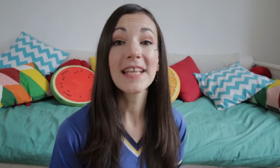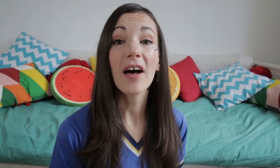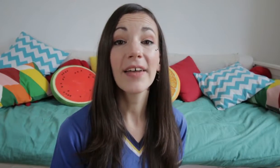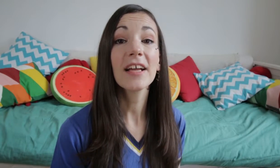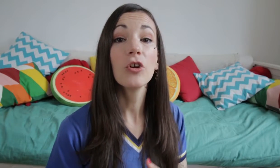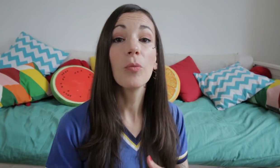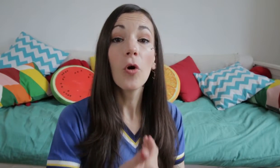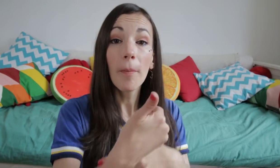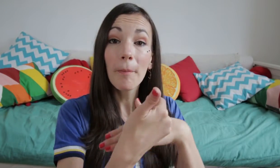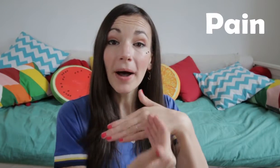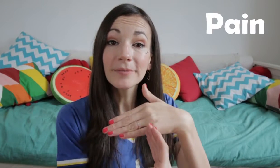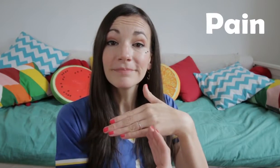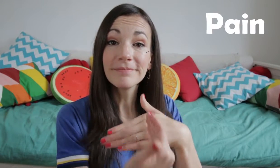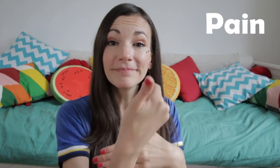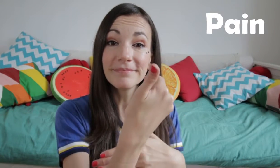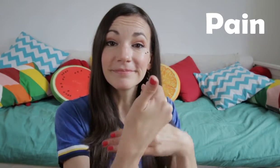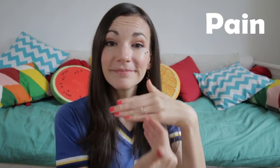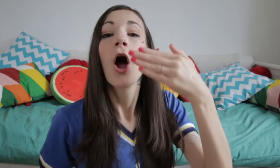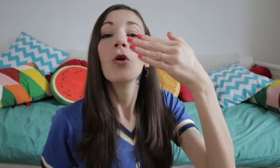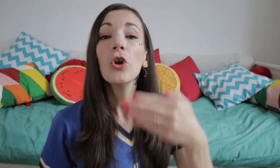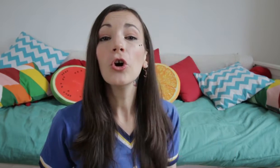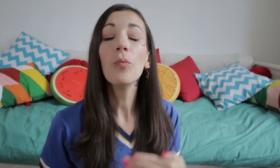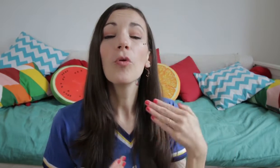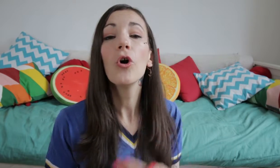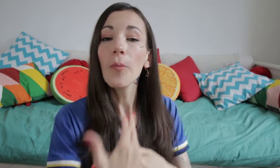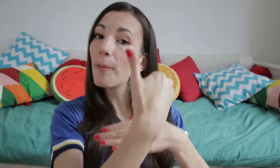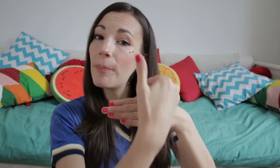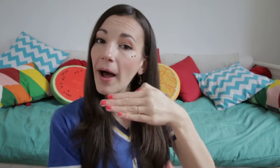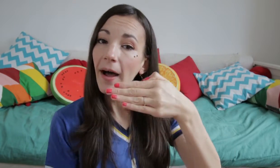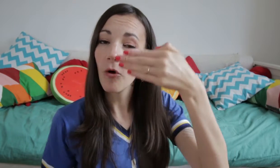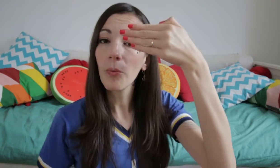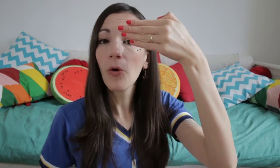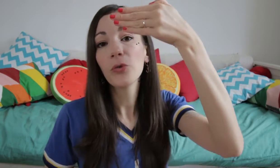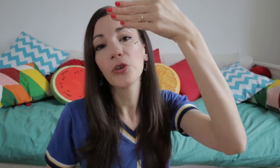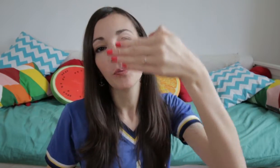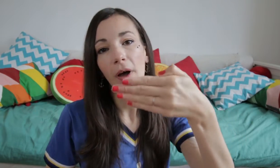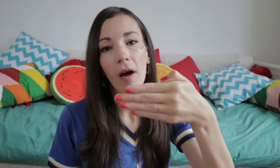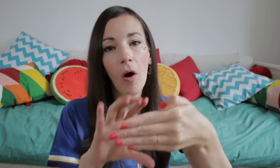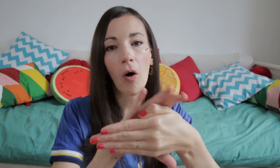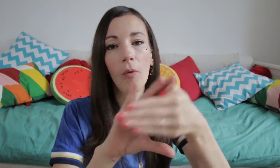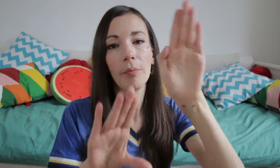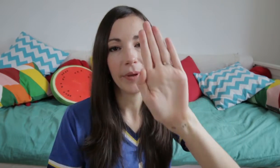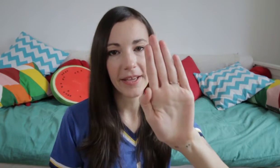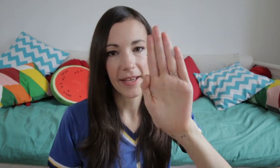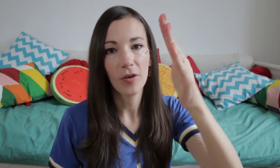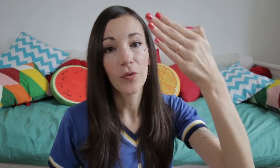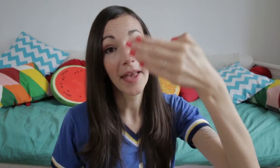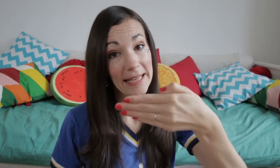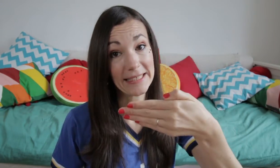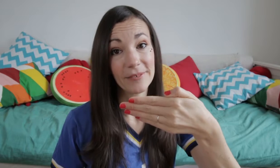avec le mot pain. Le mot pain, on prend notre main en B qu'on incline,